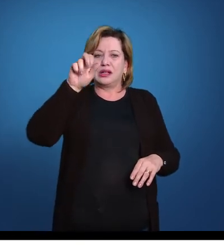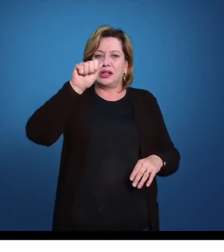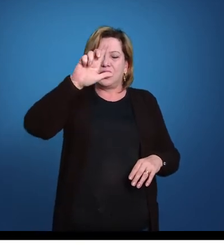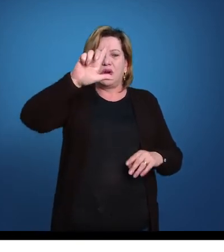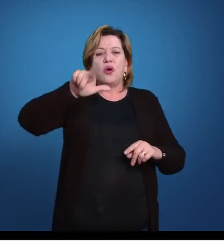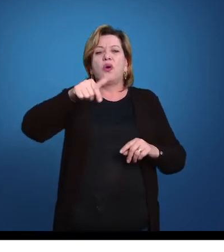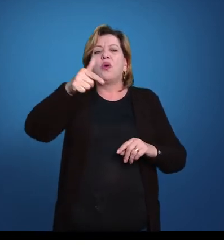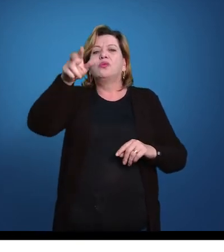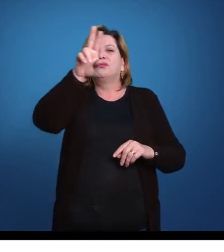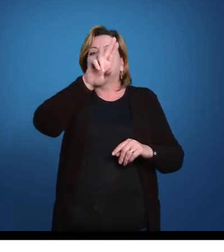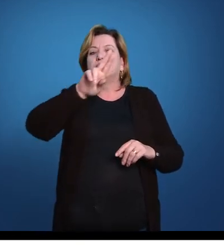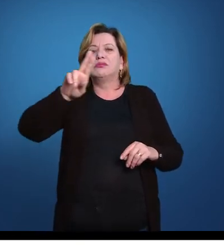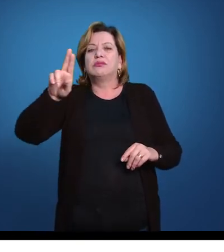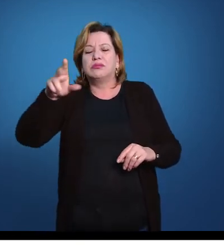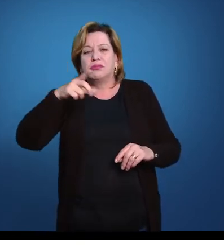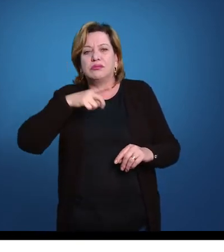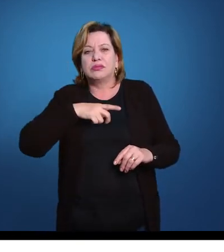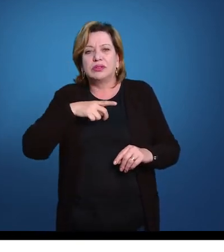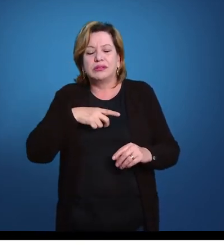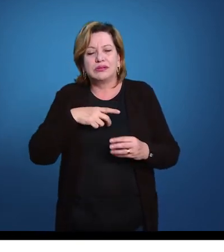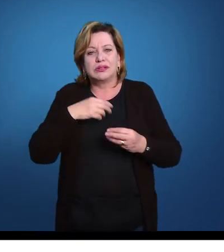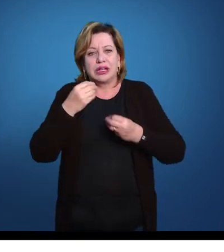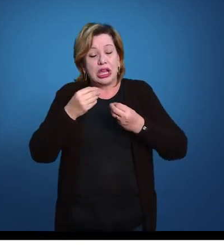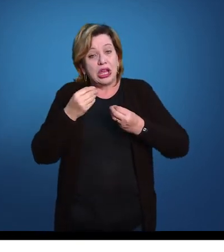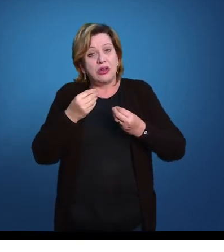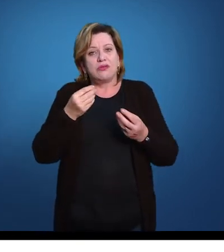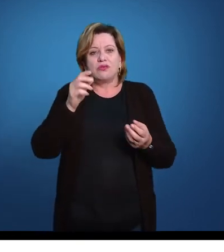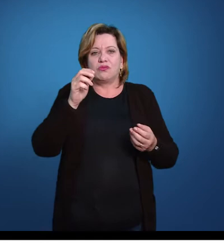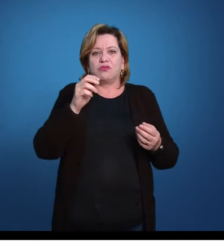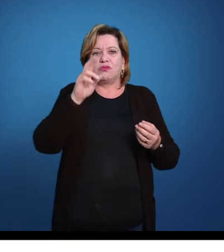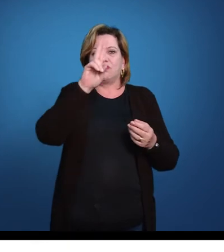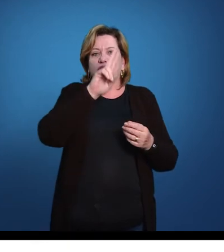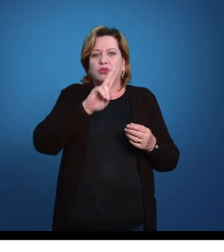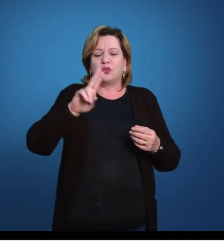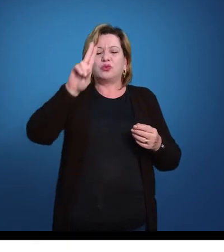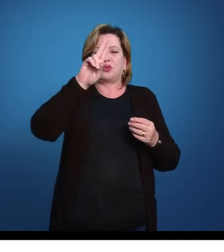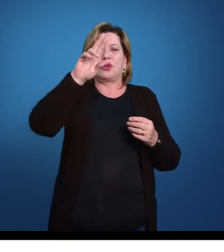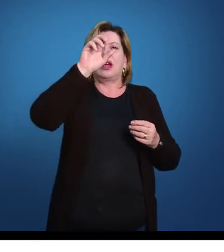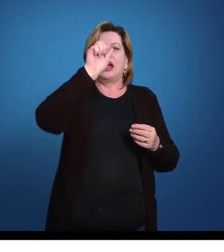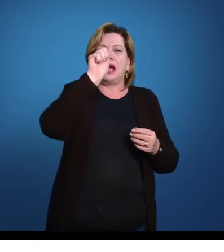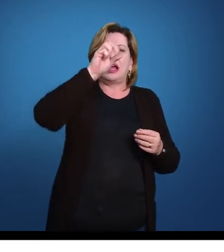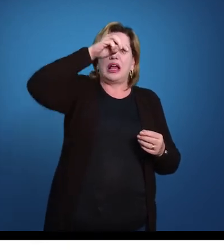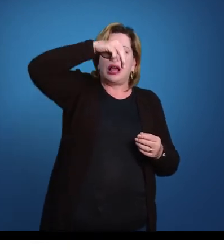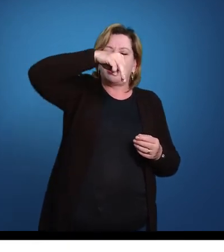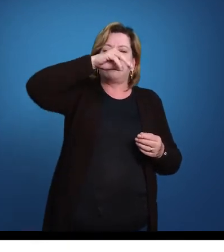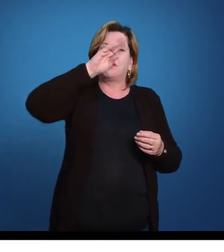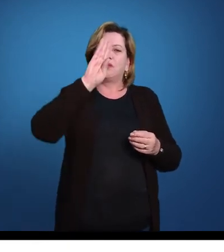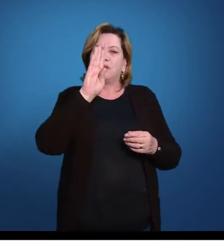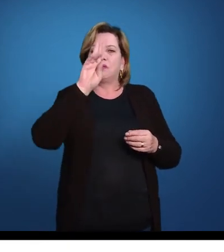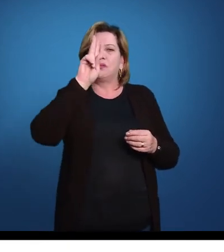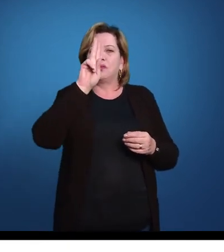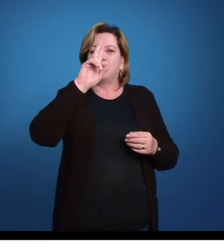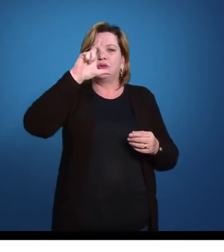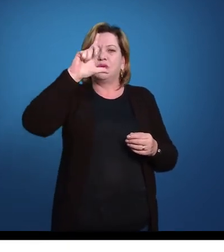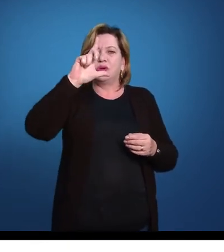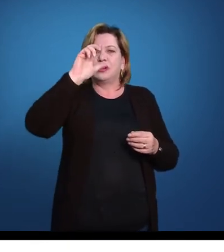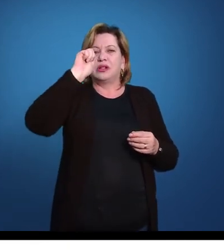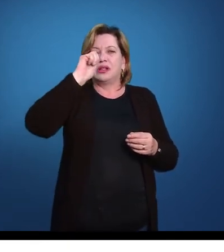ambulacral, sistema aquífero, eu prefiro o nome mais completo, sistema ambulacral aquífero, tem os motivos de